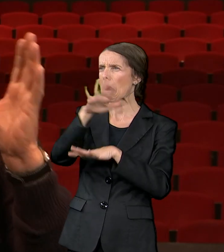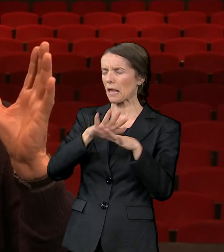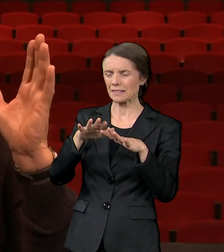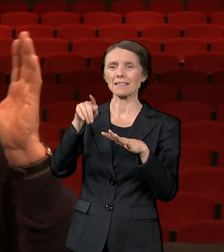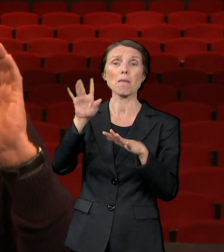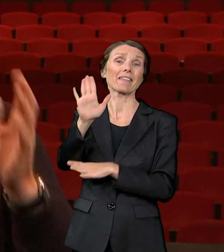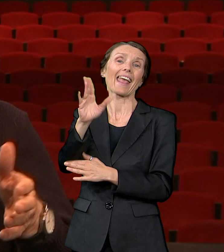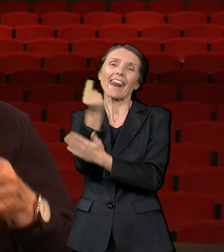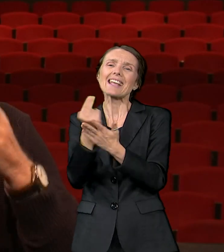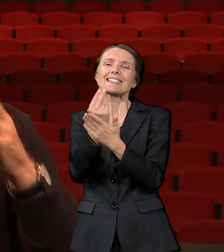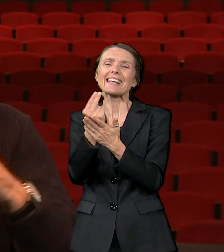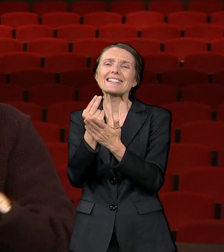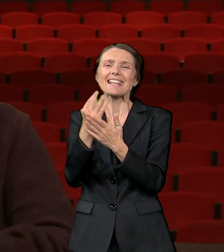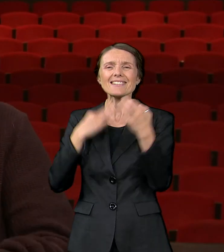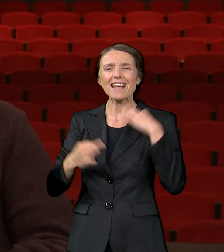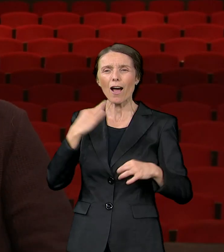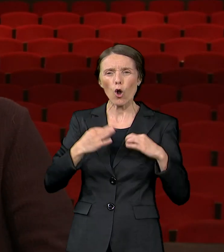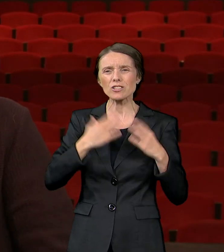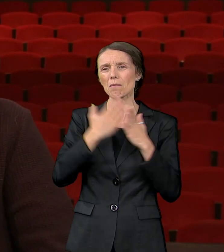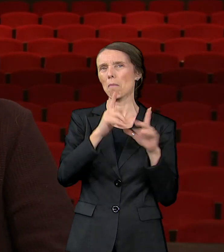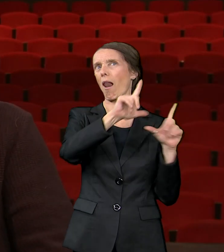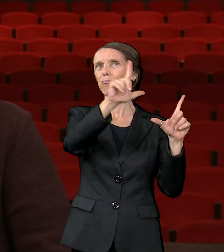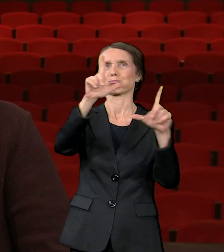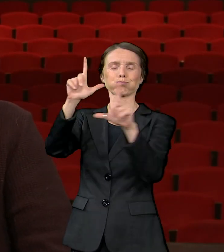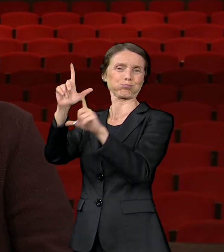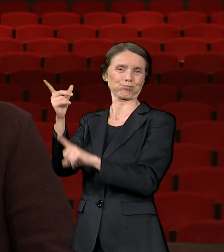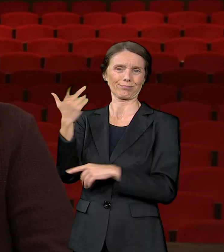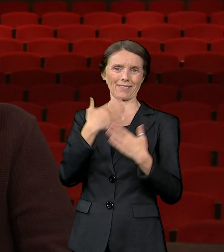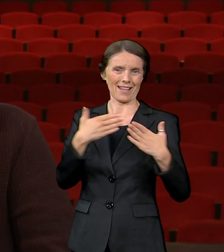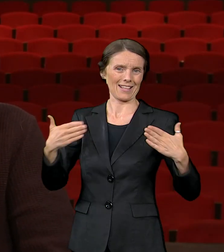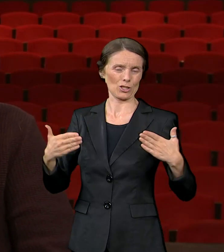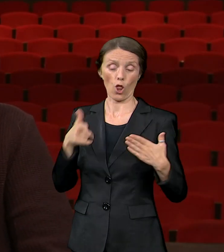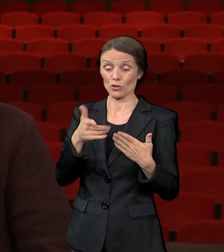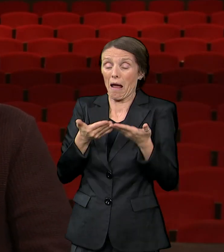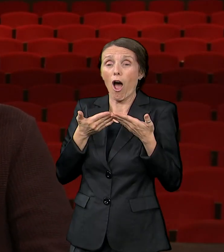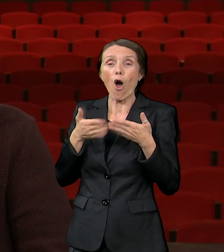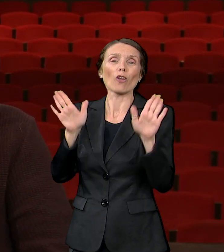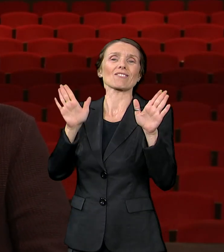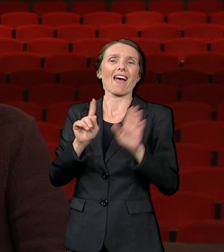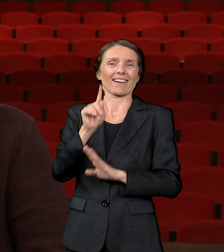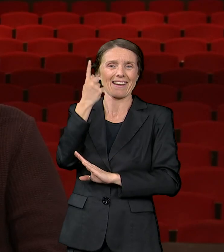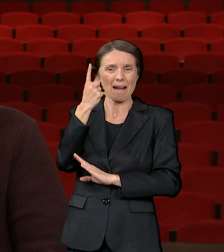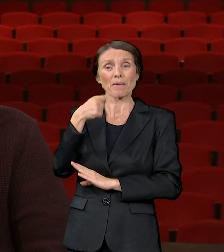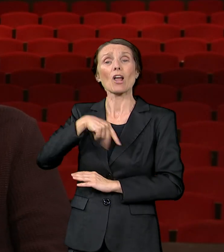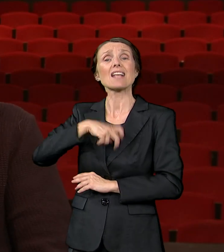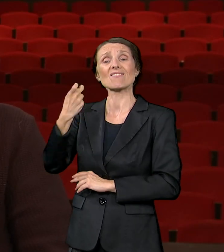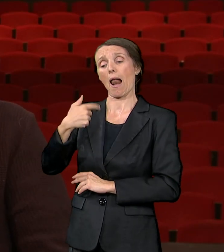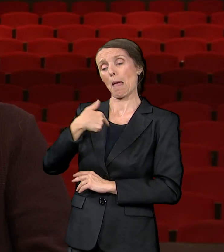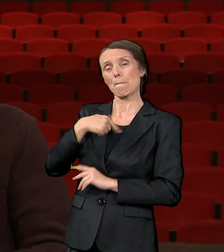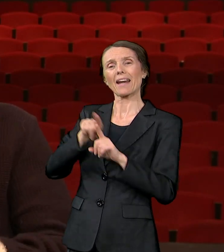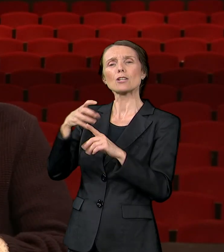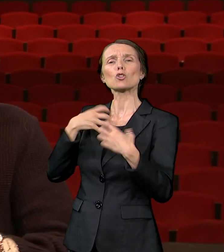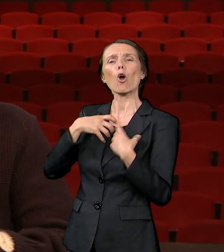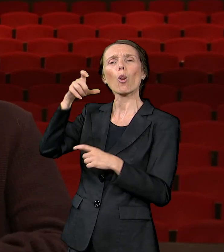svojih skica i kostima, koja je za otvaranje naprema pozvala Tanju i mene i mi smo